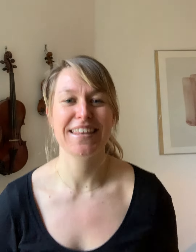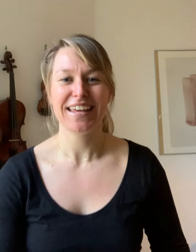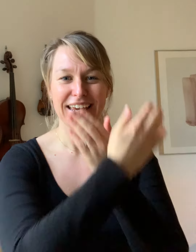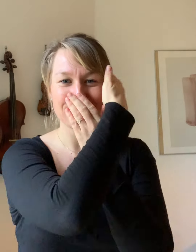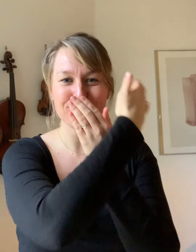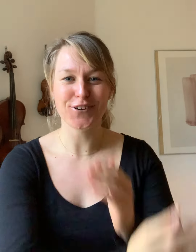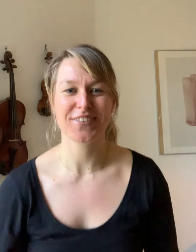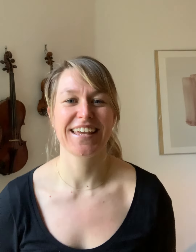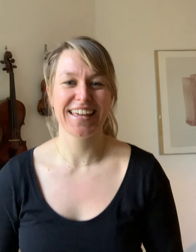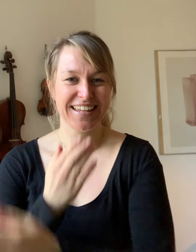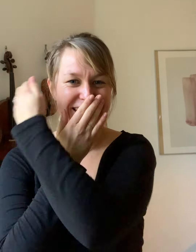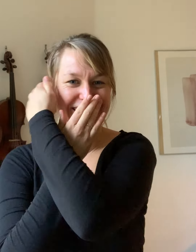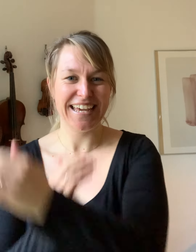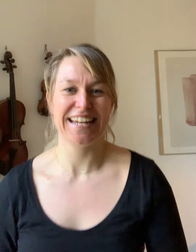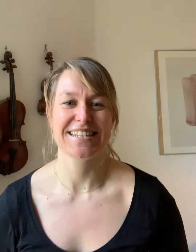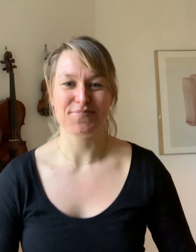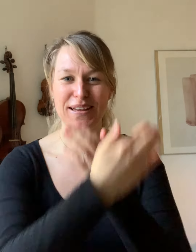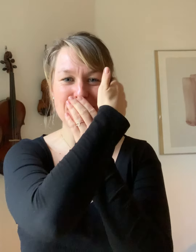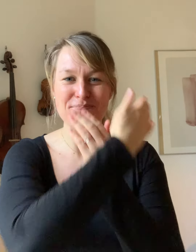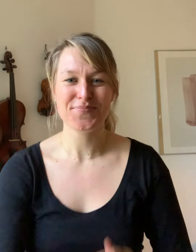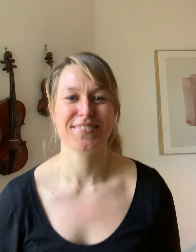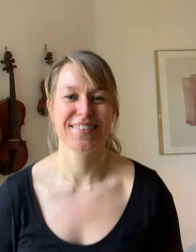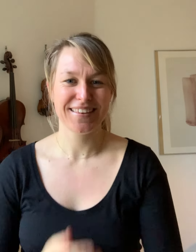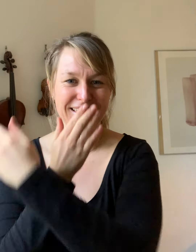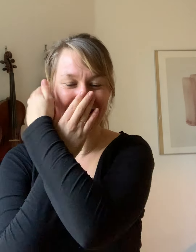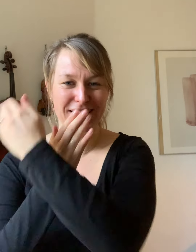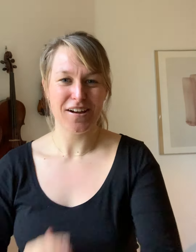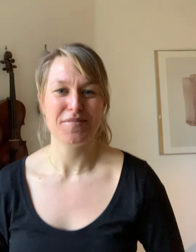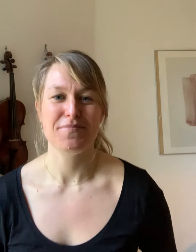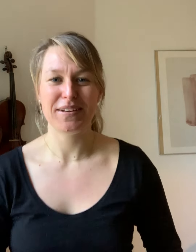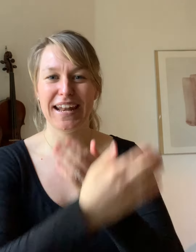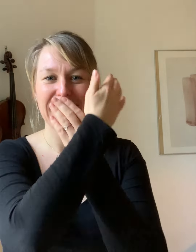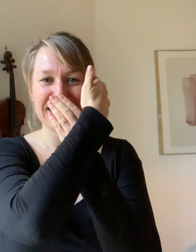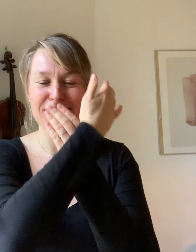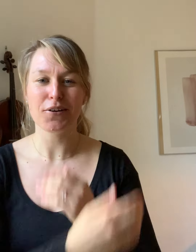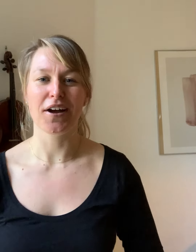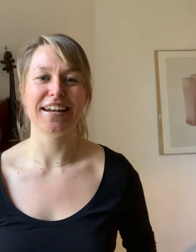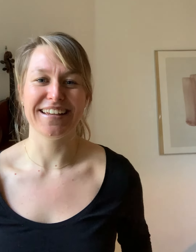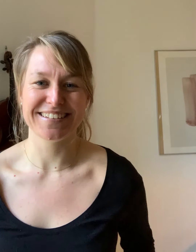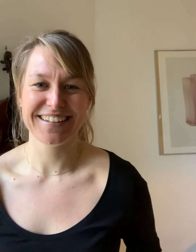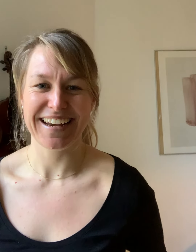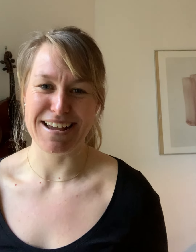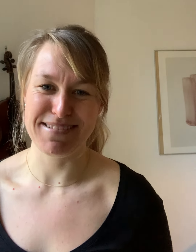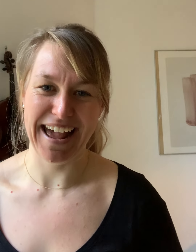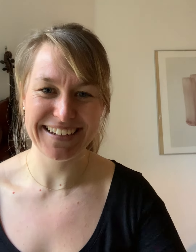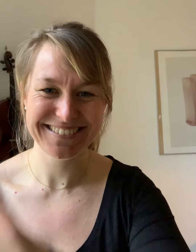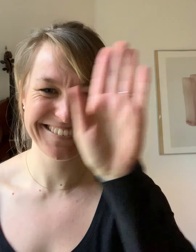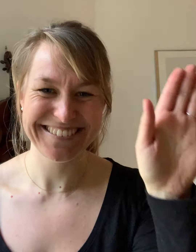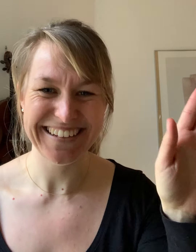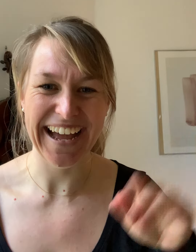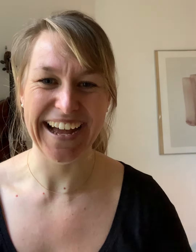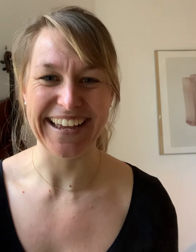en udfordring til alle sammen derhjemme. med den her lille øre og næse klappelej. Hej hej!